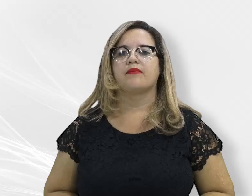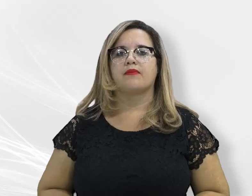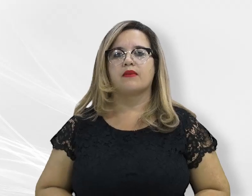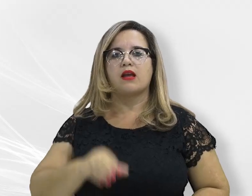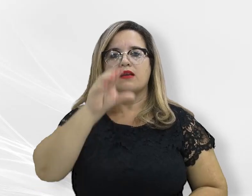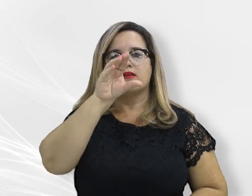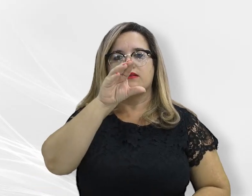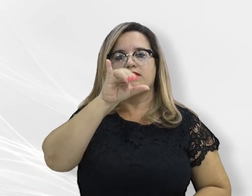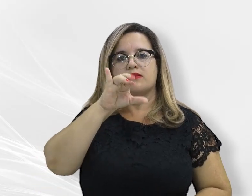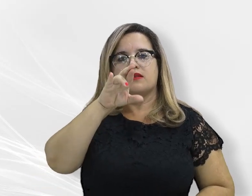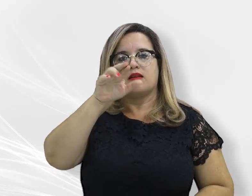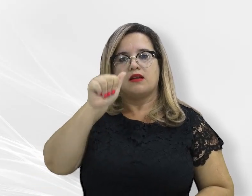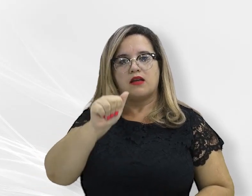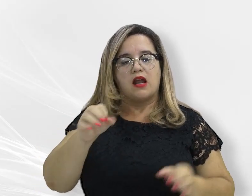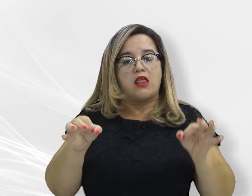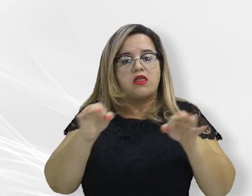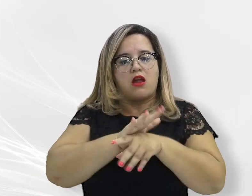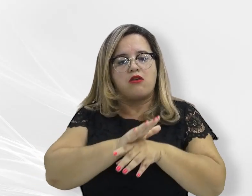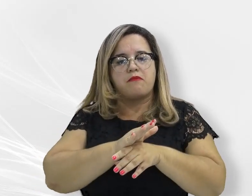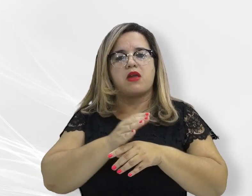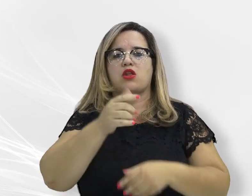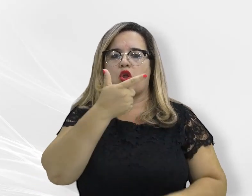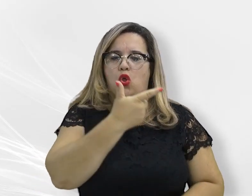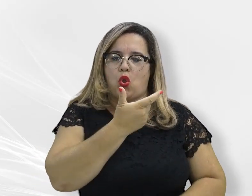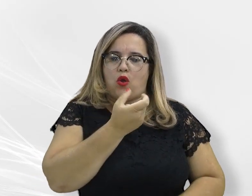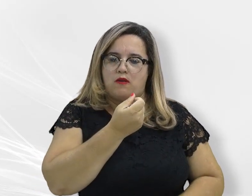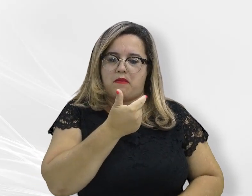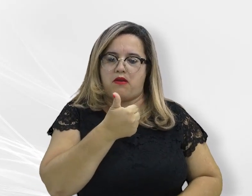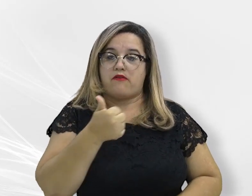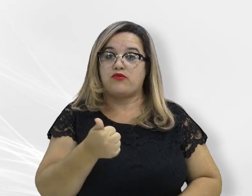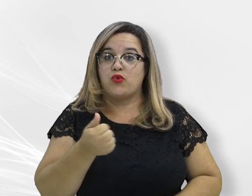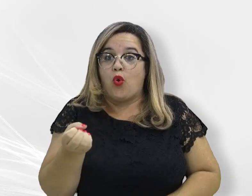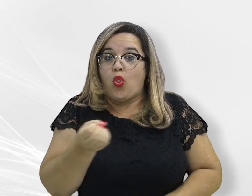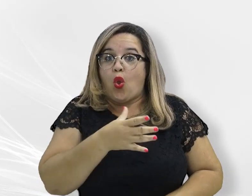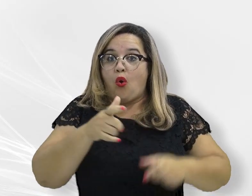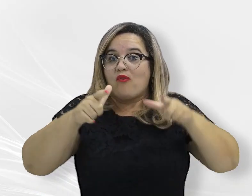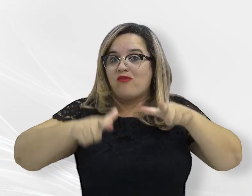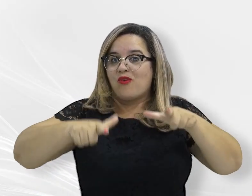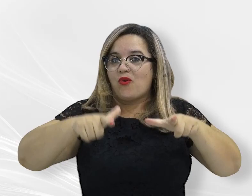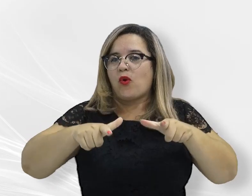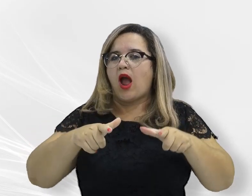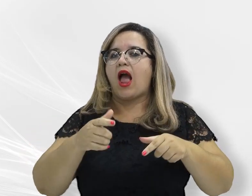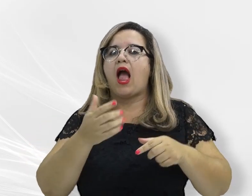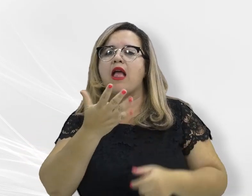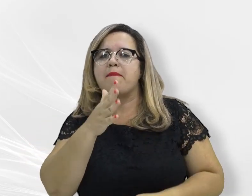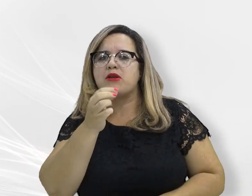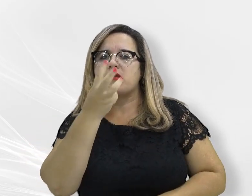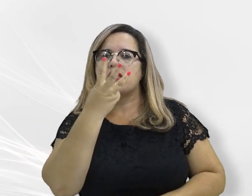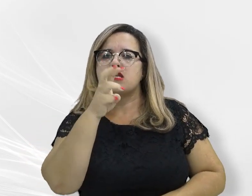CIRA encerra 2021 com um novo espaço e quase 350 milhões recuperados.